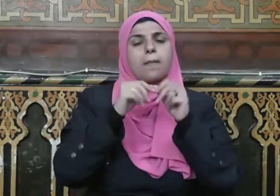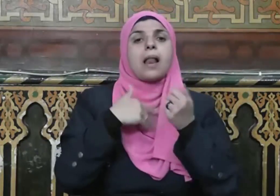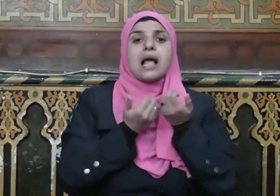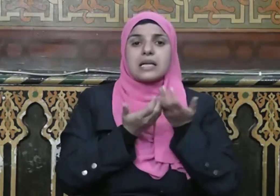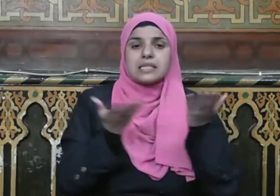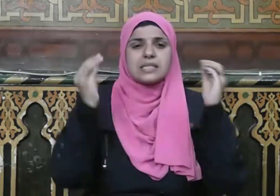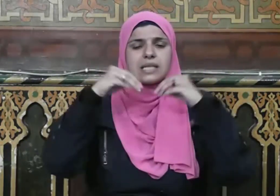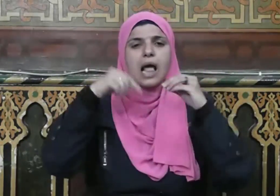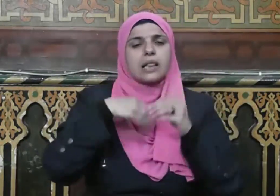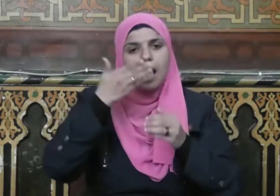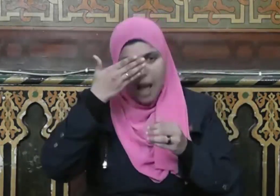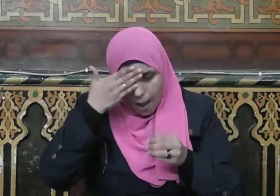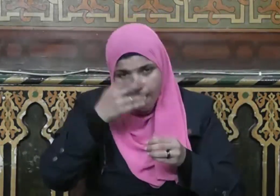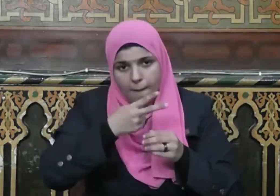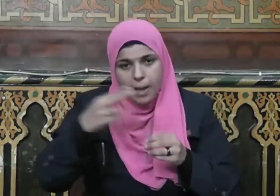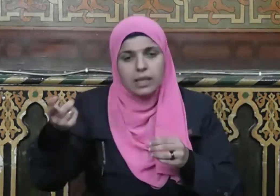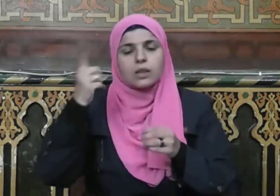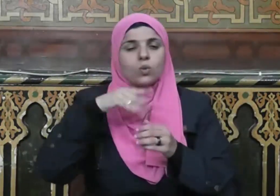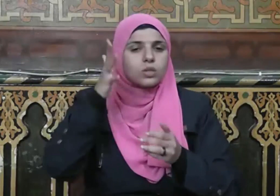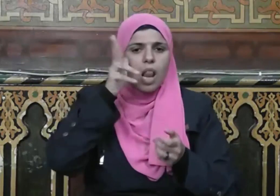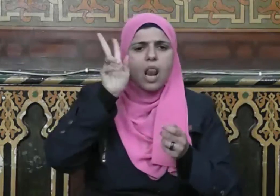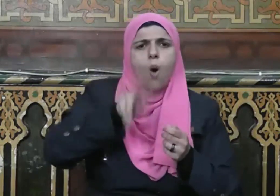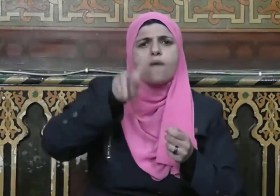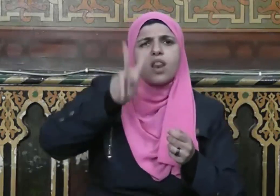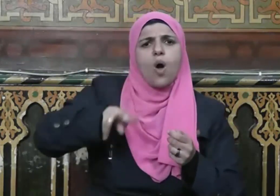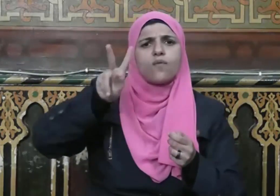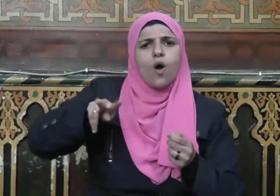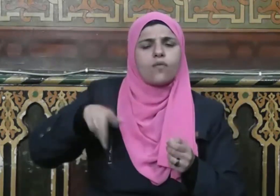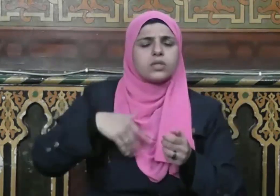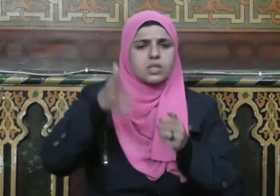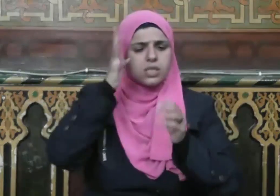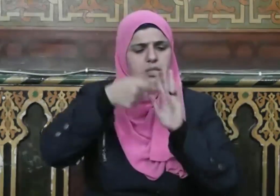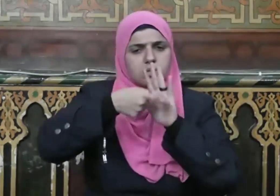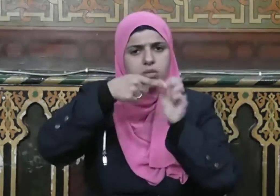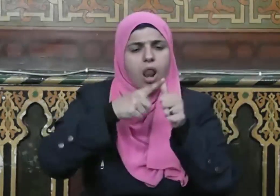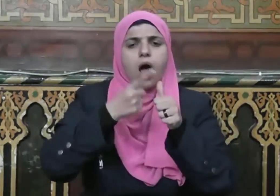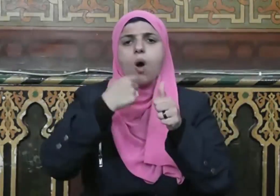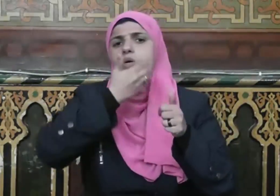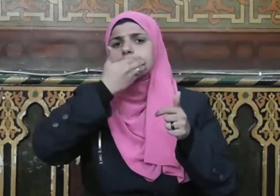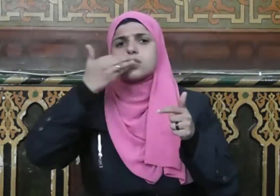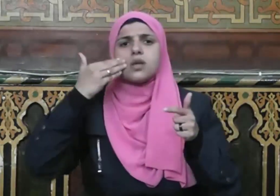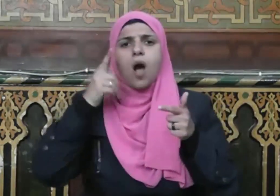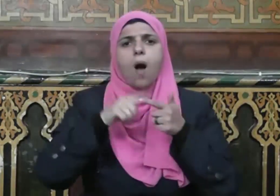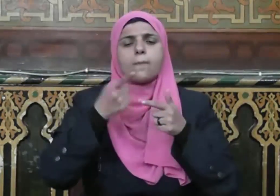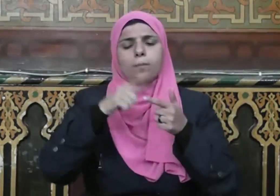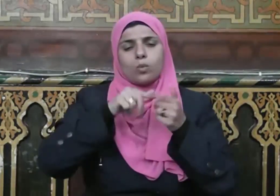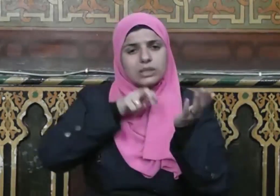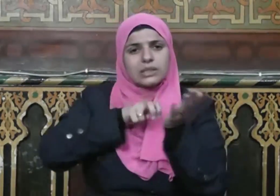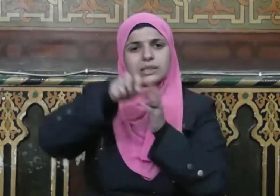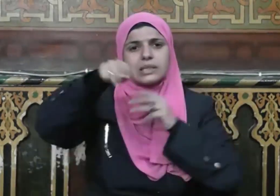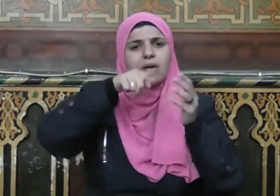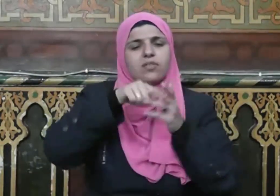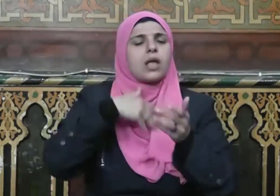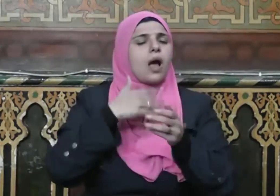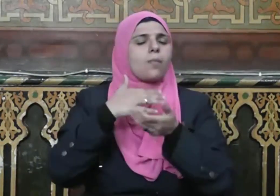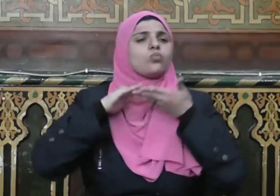العبادات والنوافل من صلاة وصيام وسعي في مصالح العباد